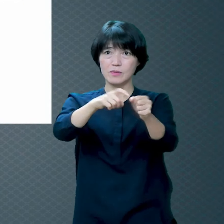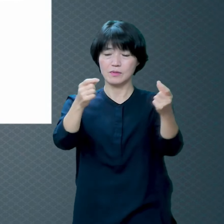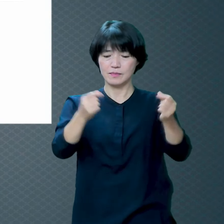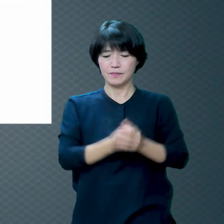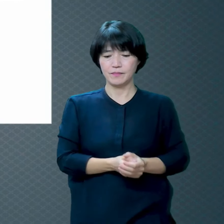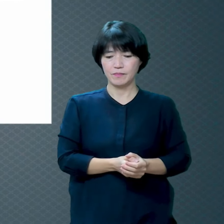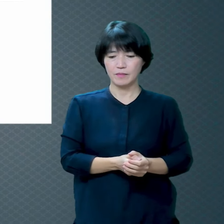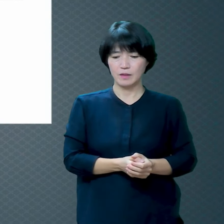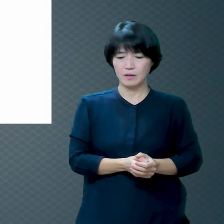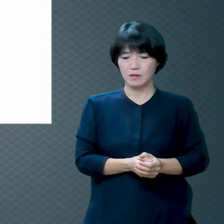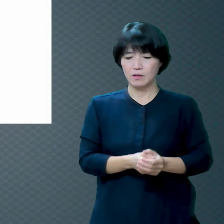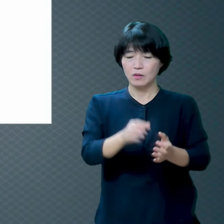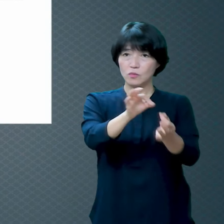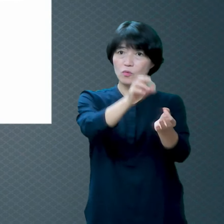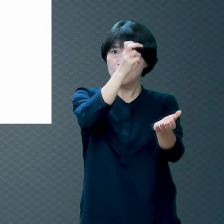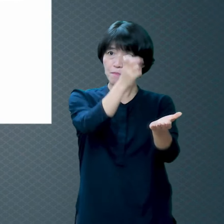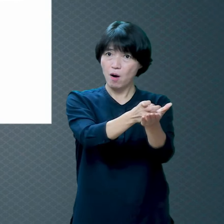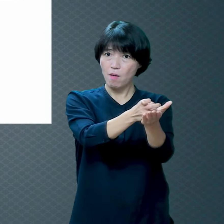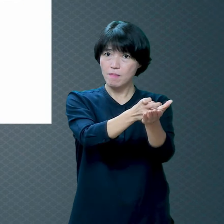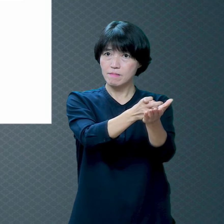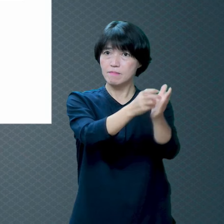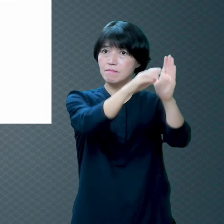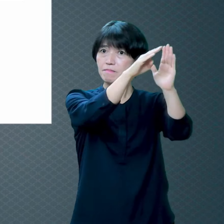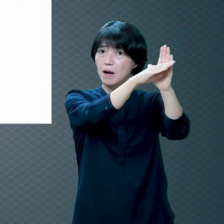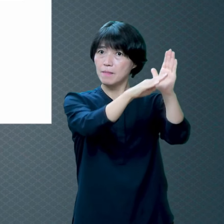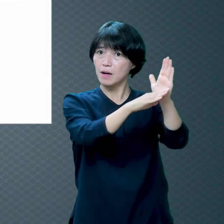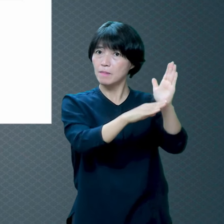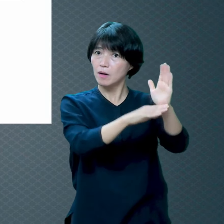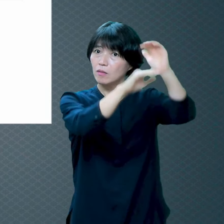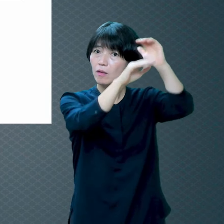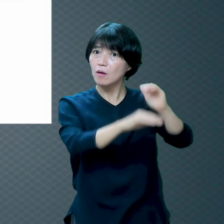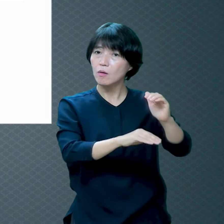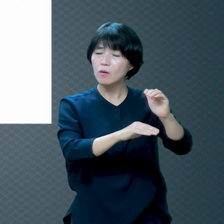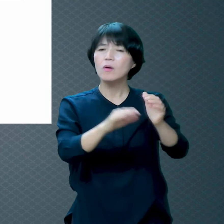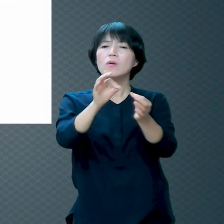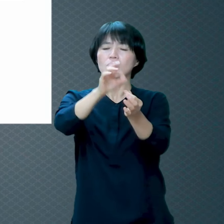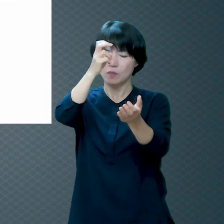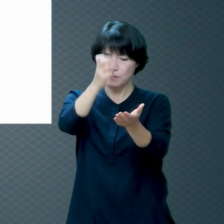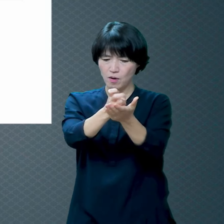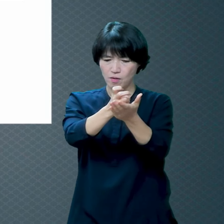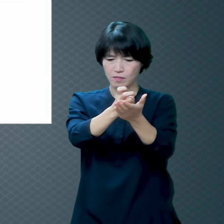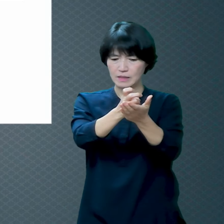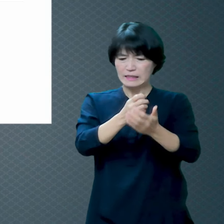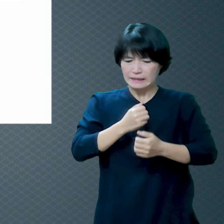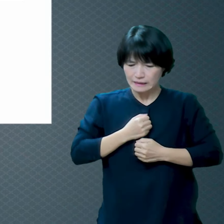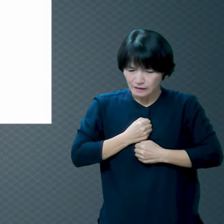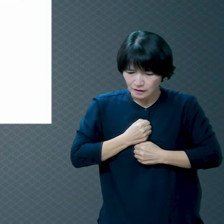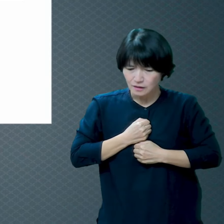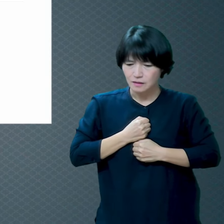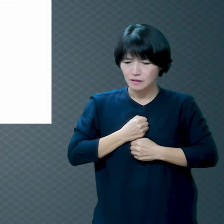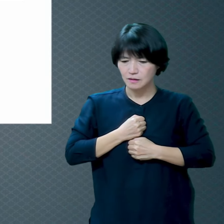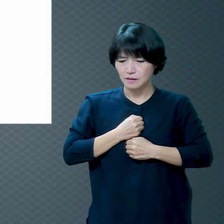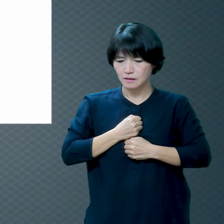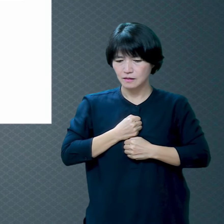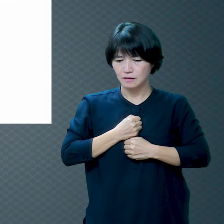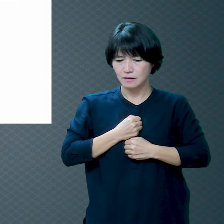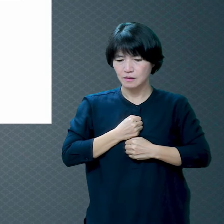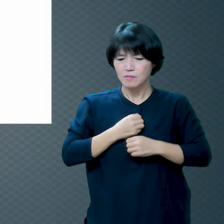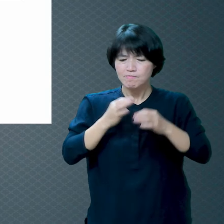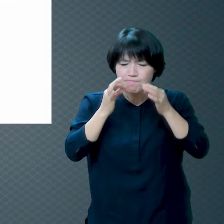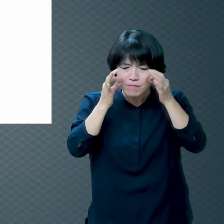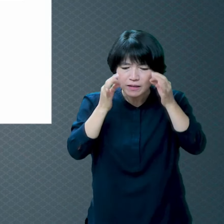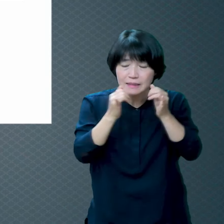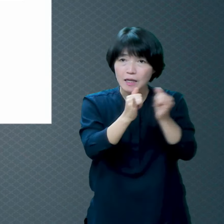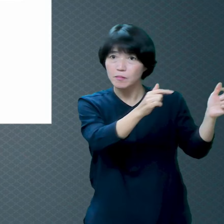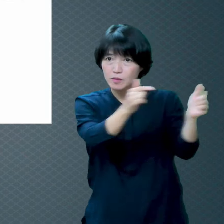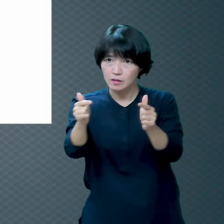율법 아래 있는 자들에게 말하는 것이니 이는 모든 입을 막고 온 세상으로 하나님의